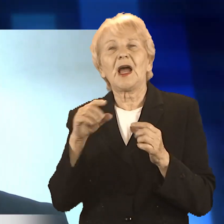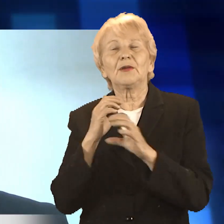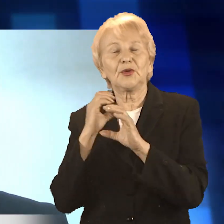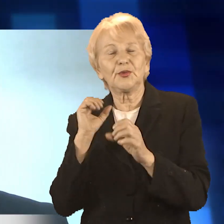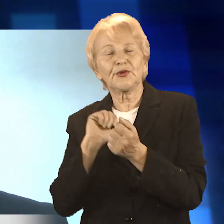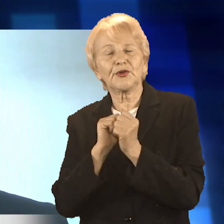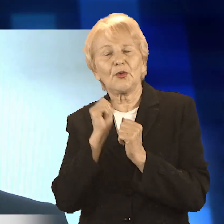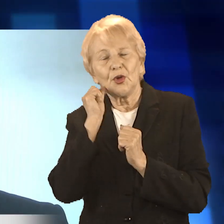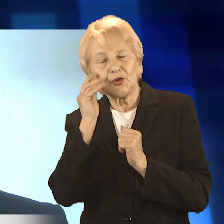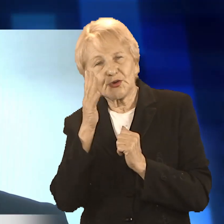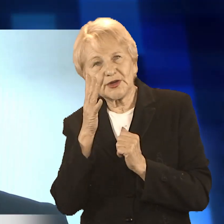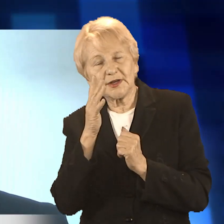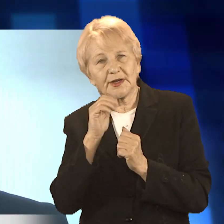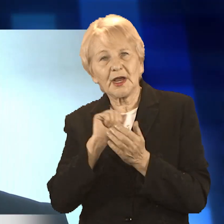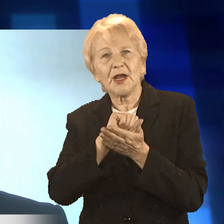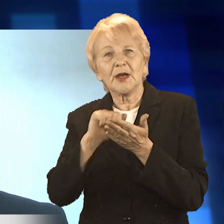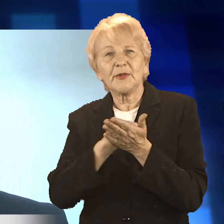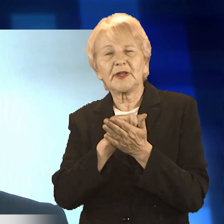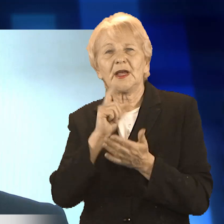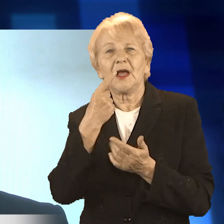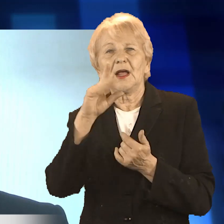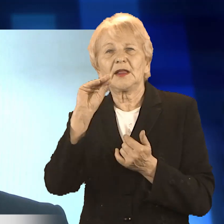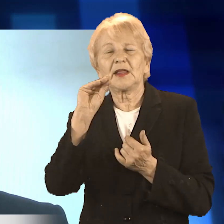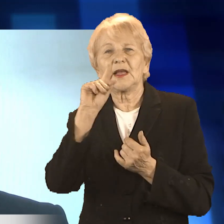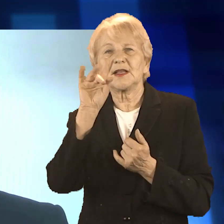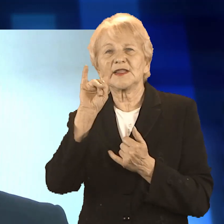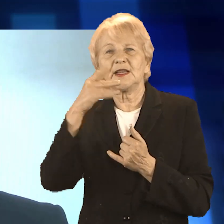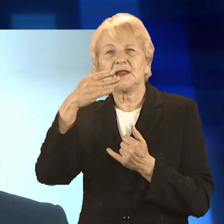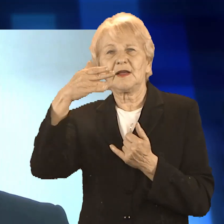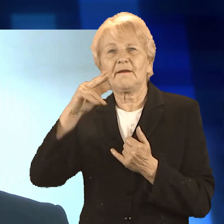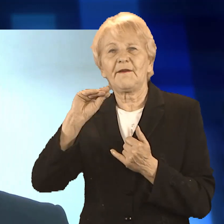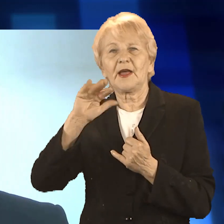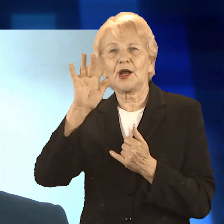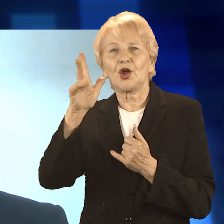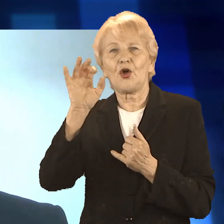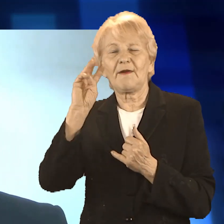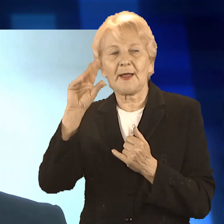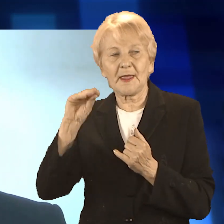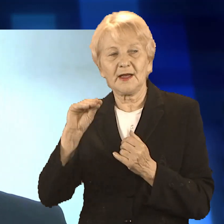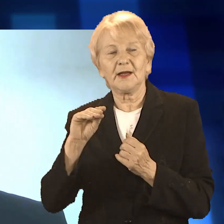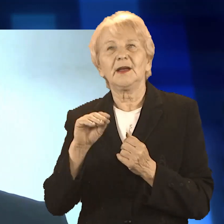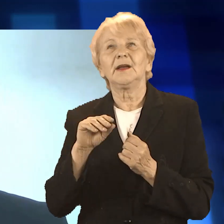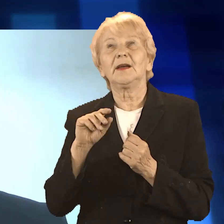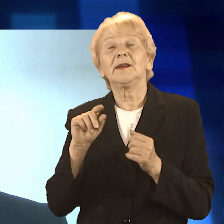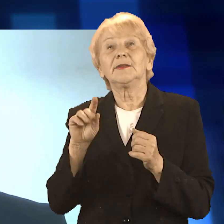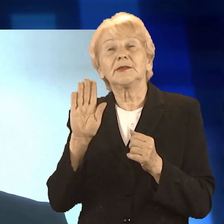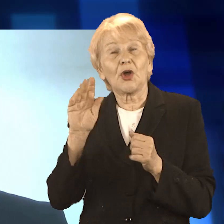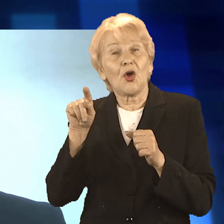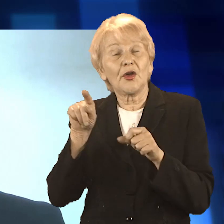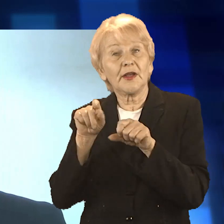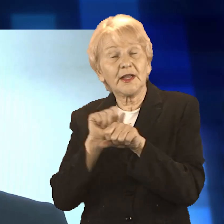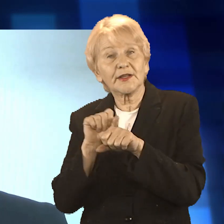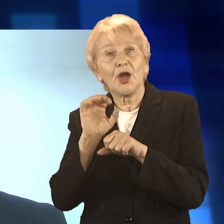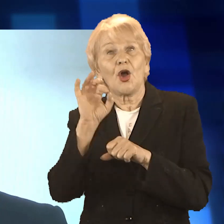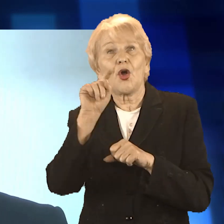są dezynfekowane. Już praktycznie po kilku dniach, kilku tygodniach, żeśmy zaczęli ozonować